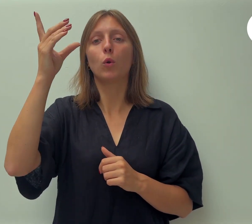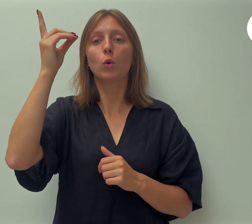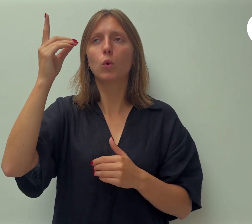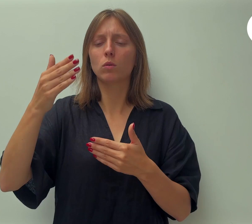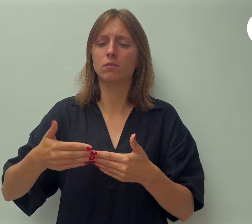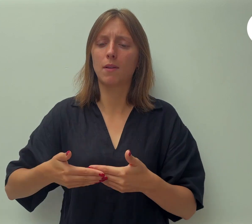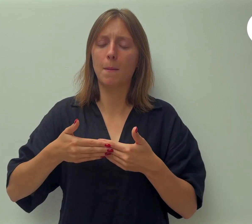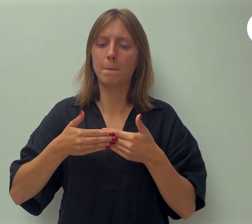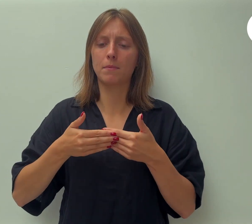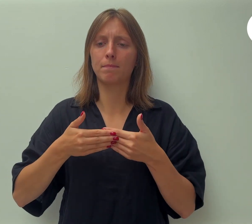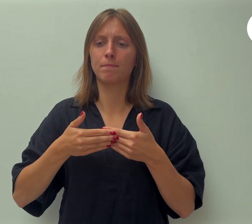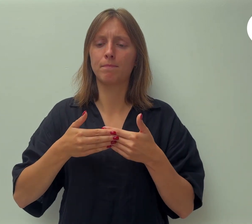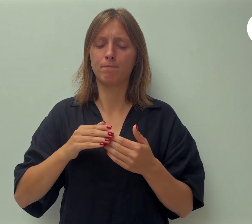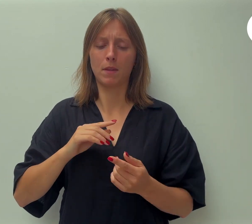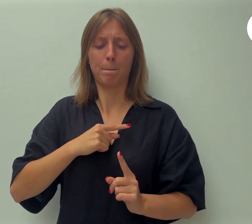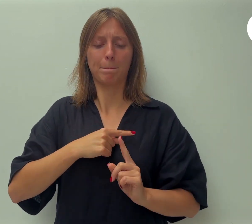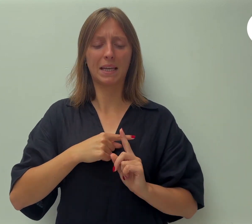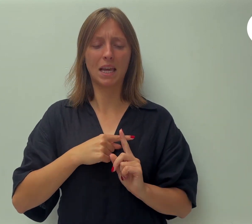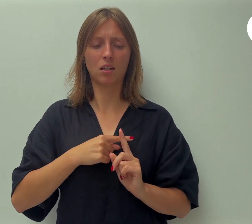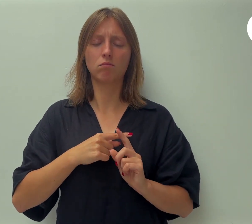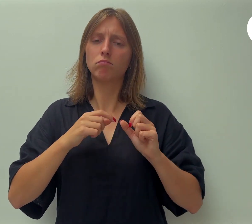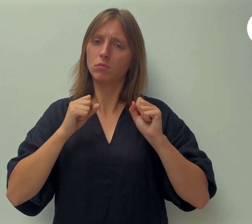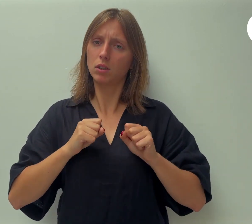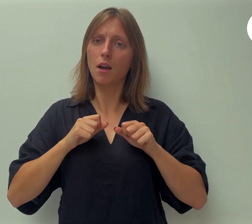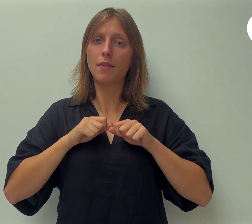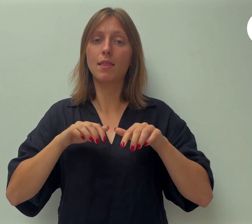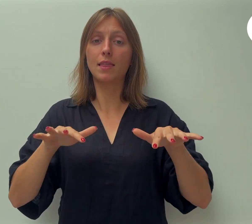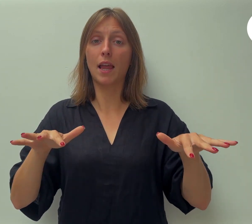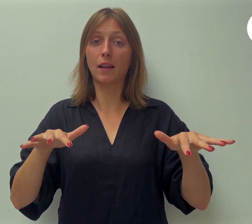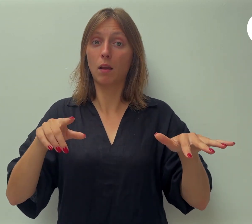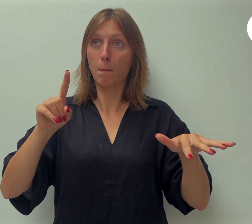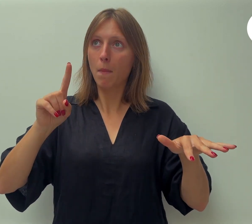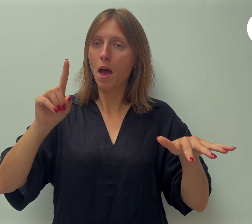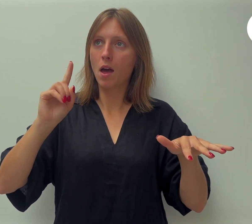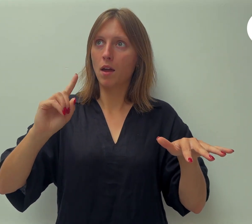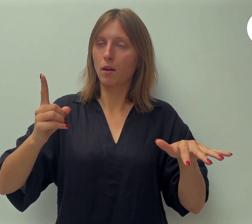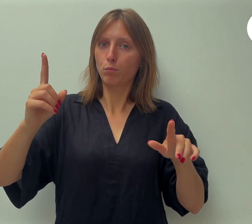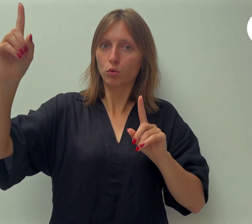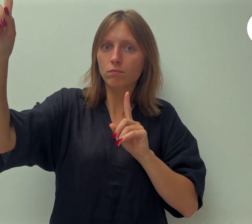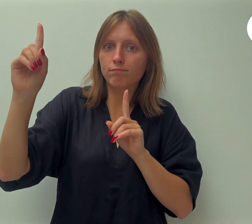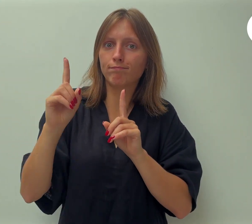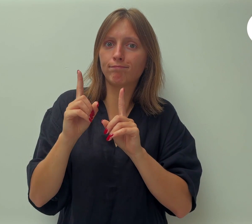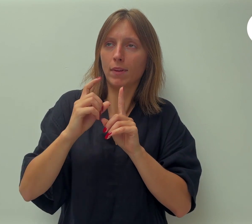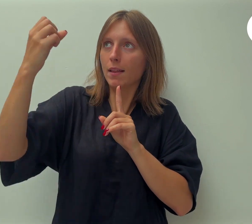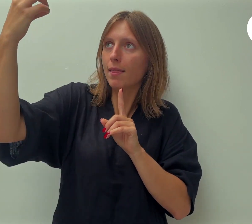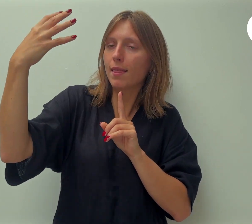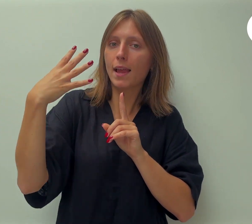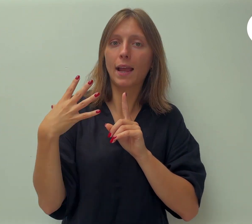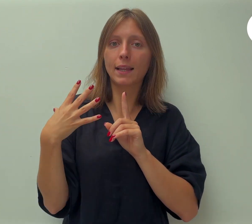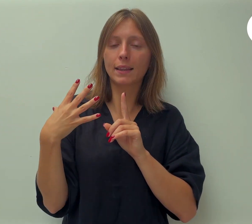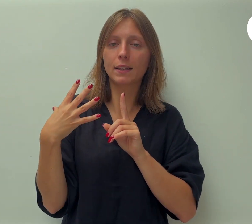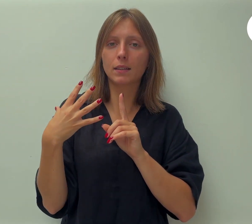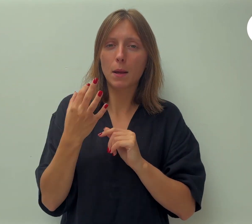je licht kan geven, maar moet wel in zijn licht blijven staan. Het is daarom belangrijk om te wandelen met God.